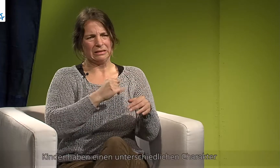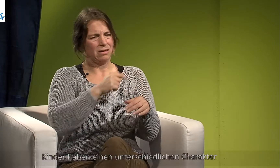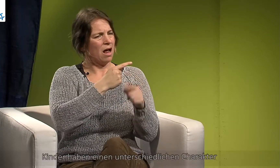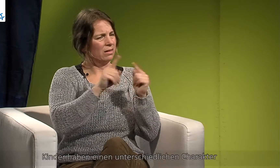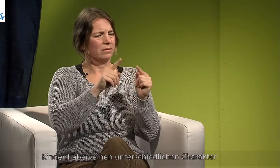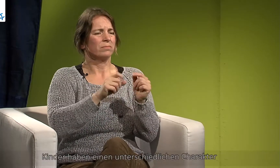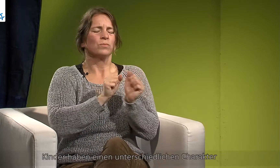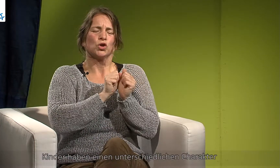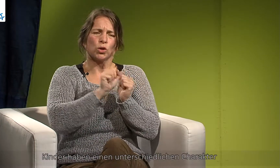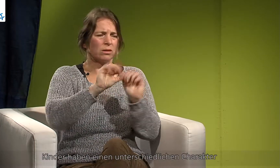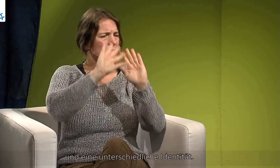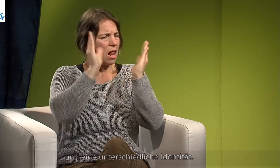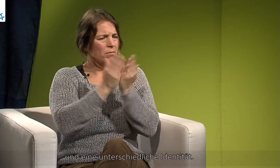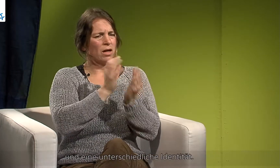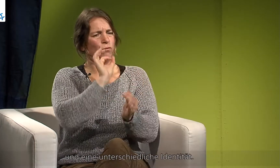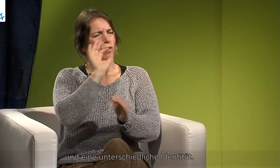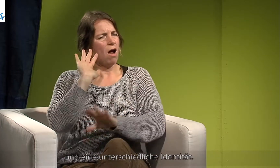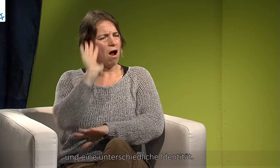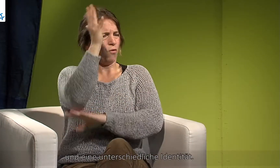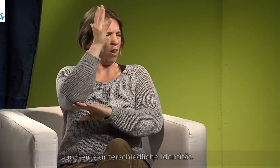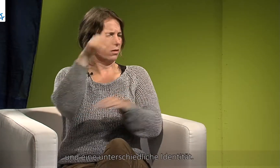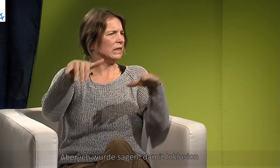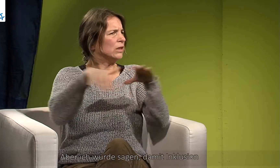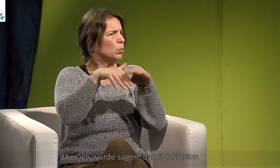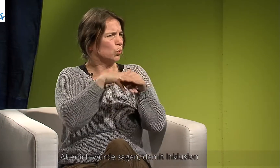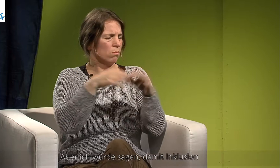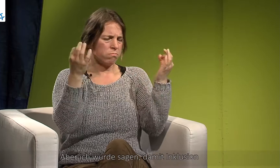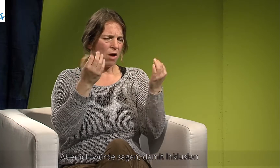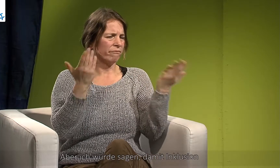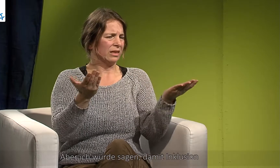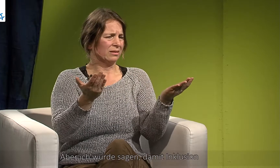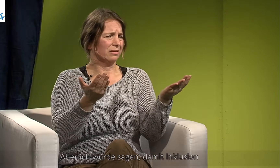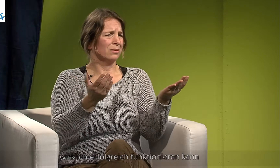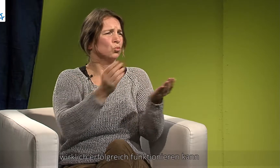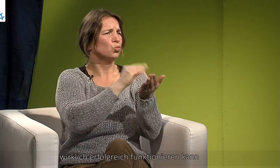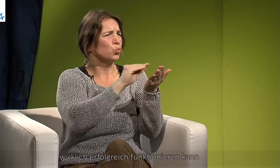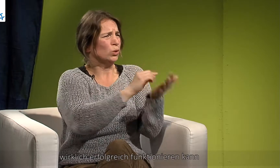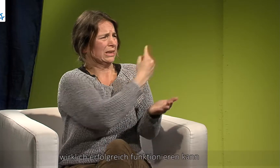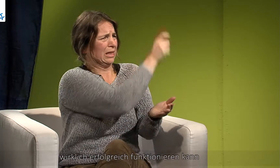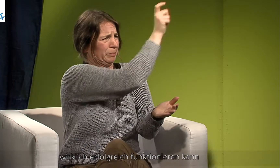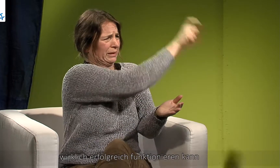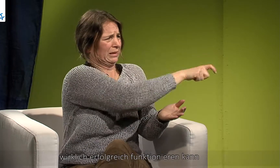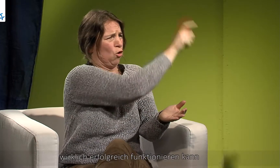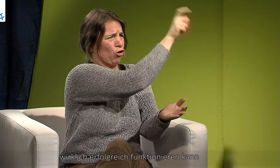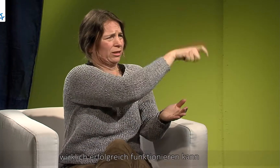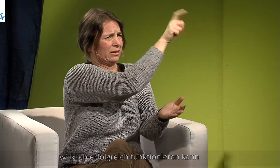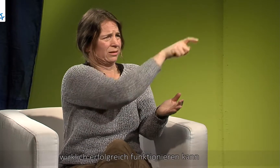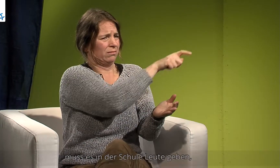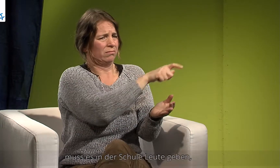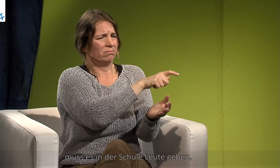unterschiedlichen Charakter und eine unterschiedliche Identität. Aber ich würde sagen, damit Inklusion wirklich erfolgreich funktionieren kann, muss